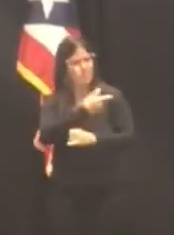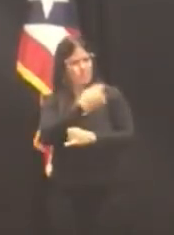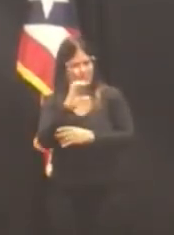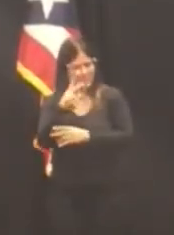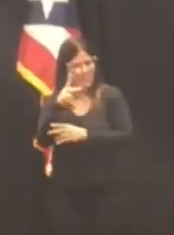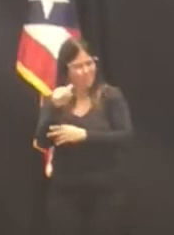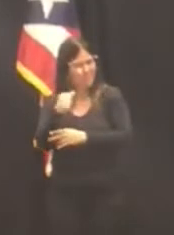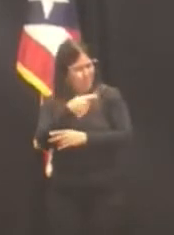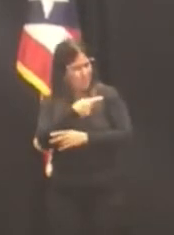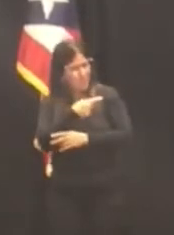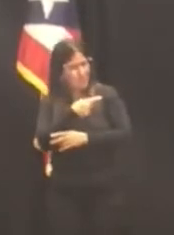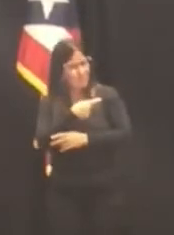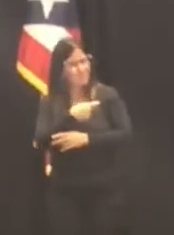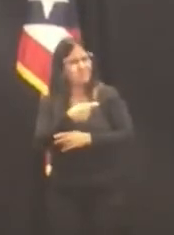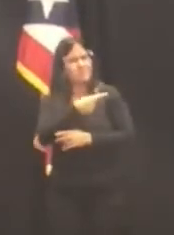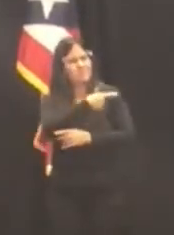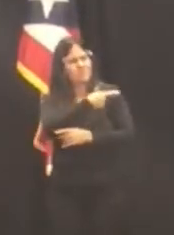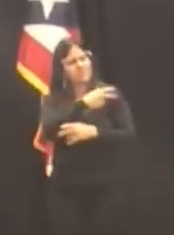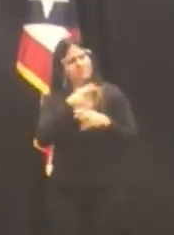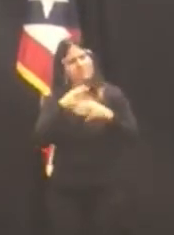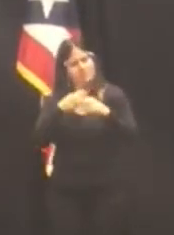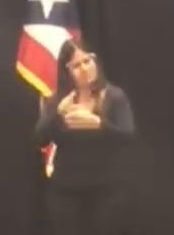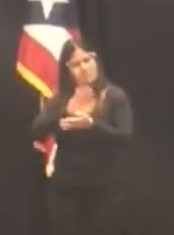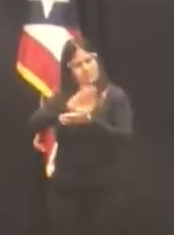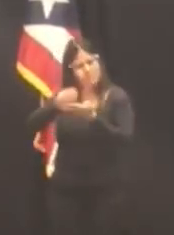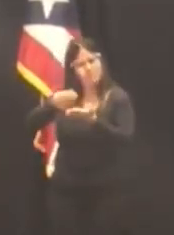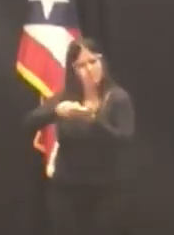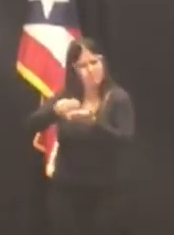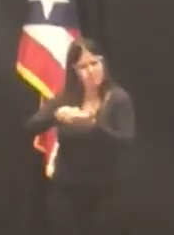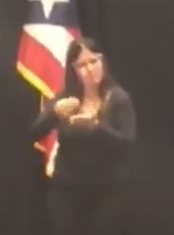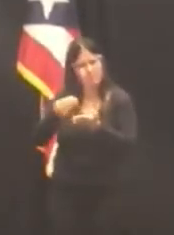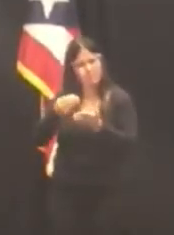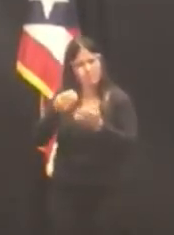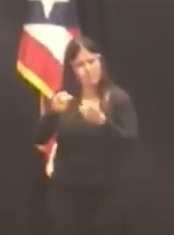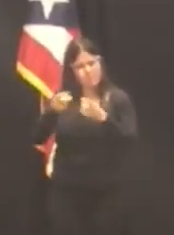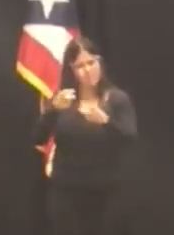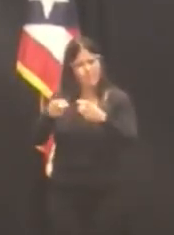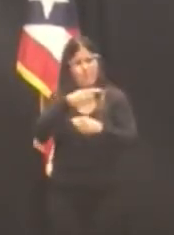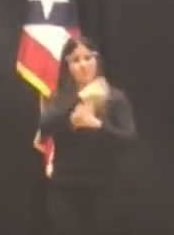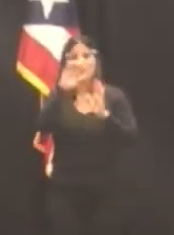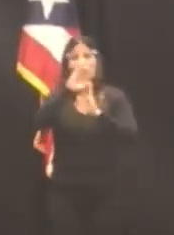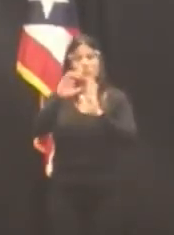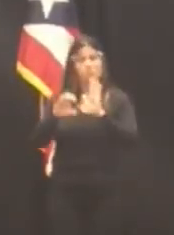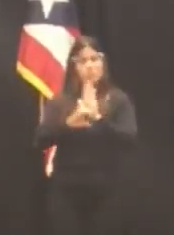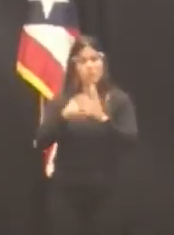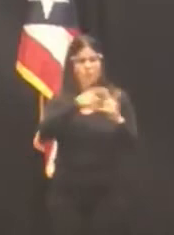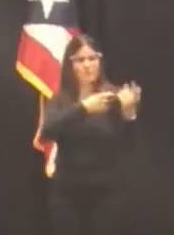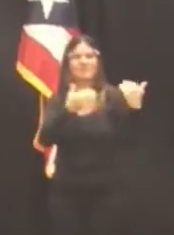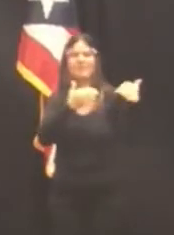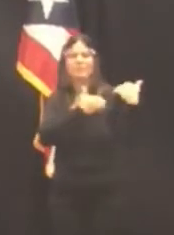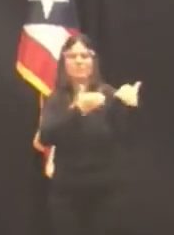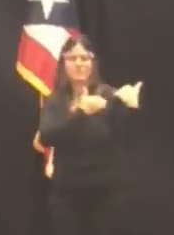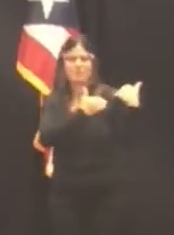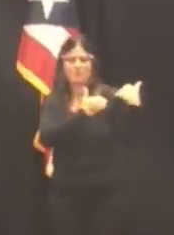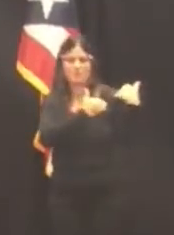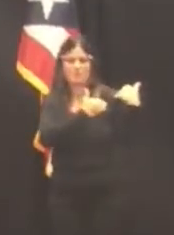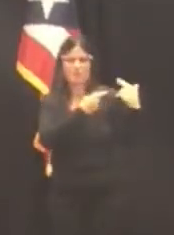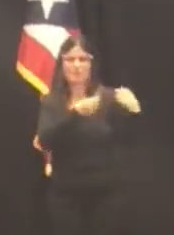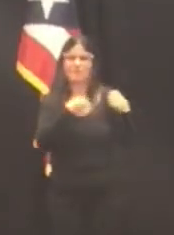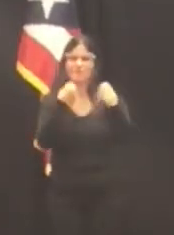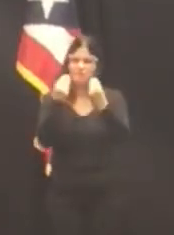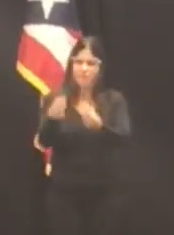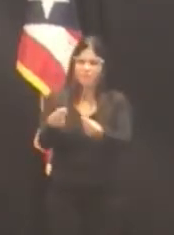ser designado en la facultad que me brinda la Constitución, pongo en las manos de la Asamblea